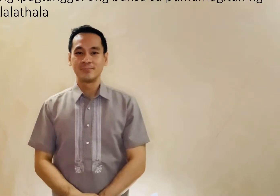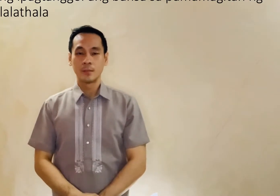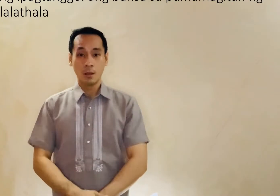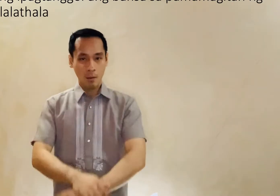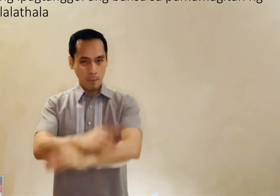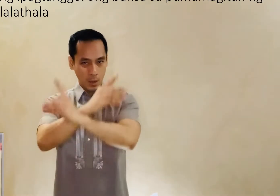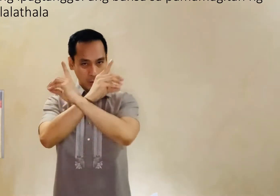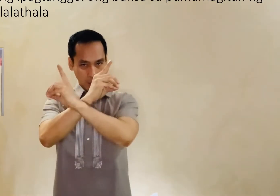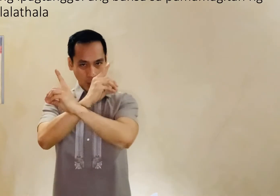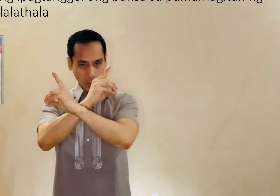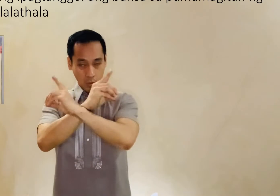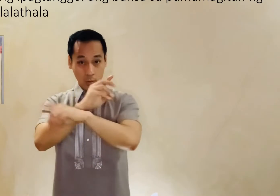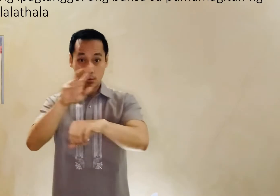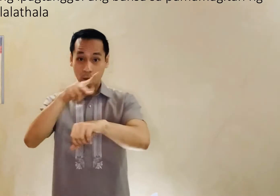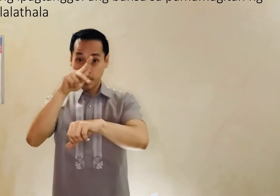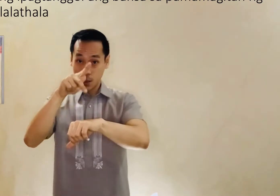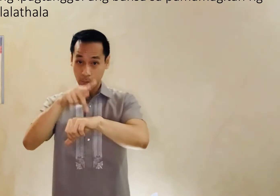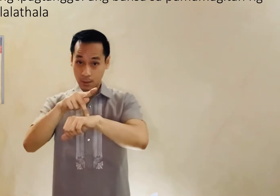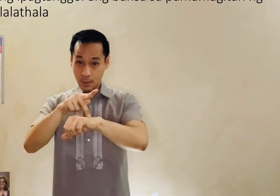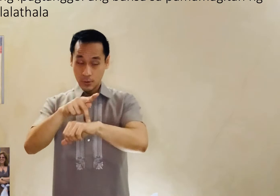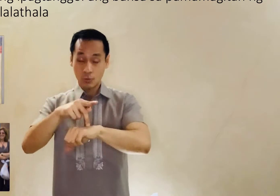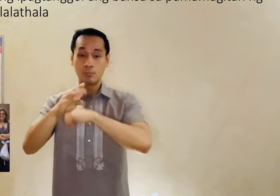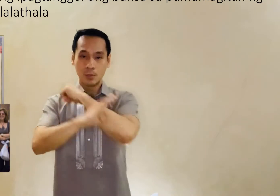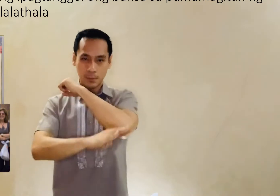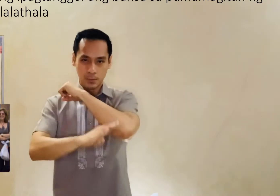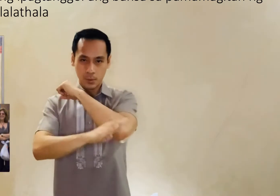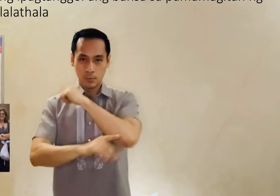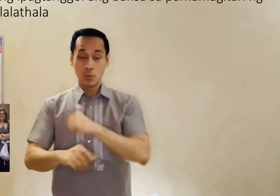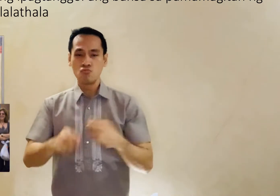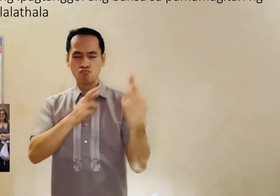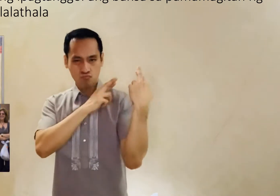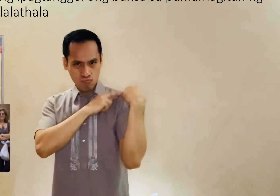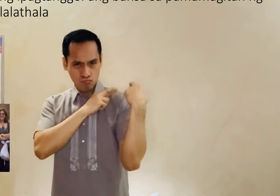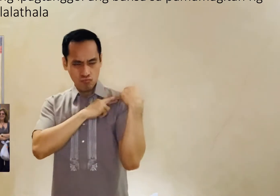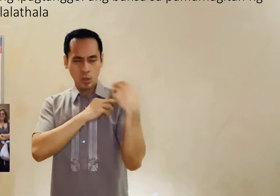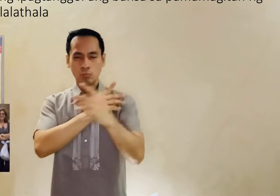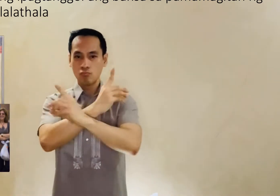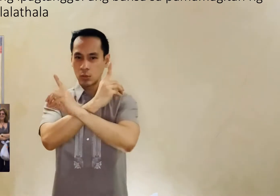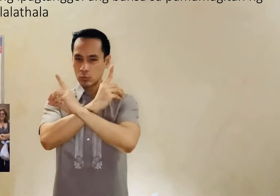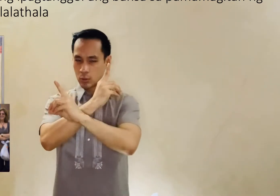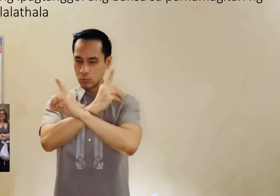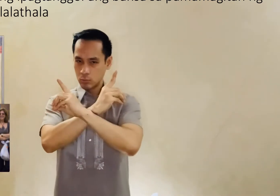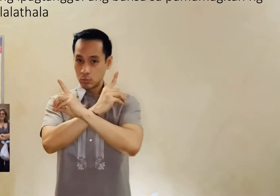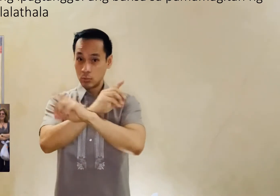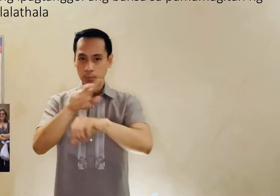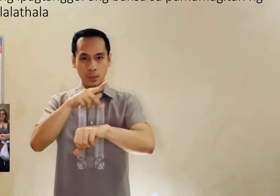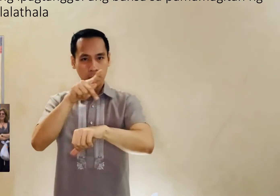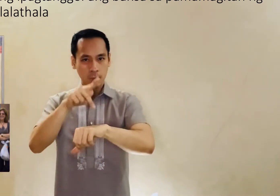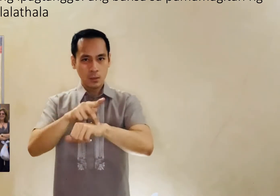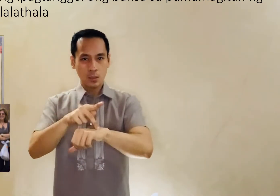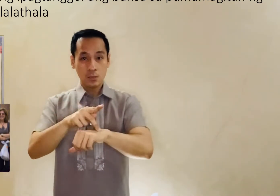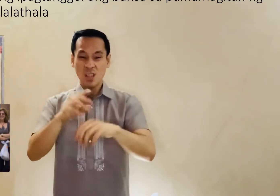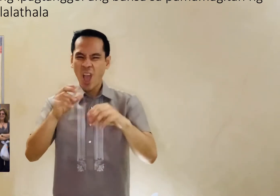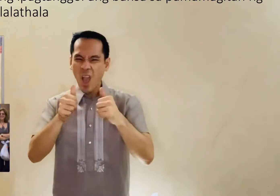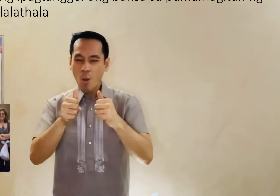Pagtatanggol sa bansa Tungkulin din nating ipagtanggol ang bansa sa pamamagitan ng